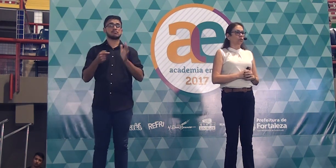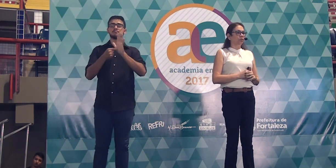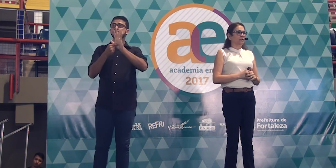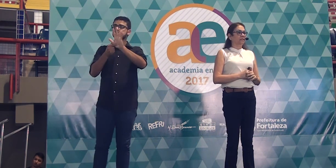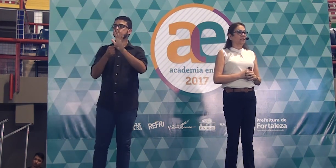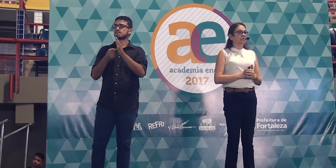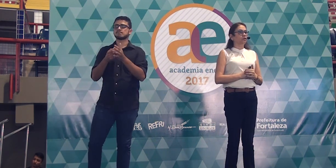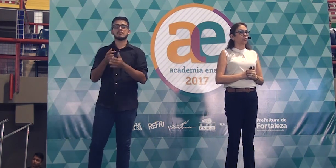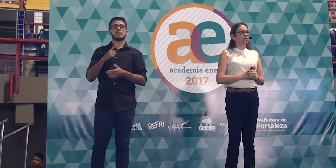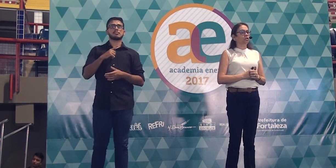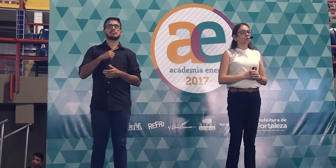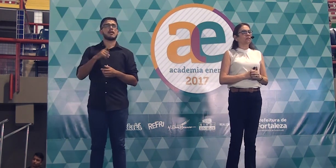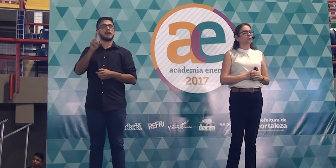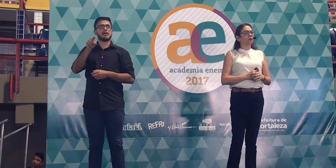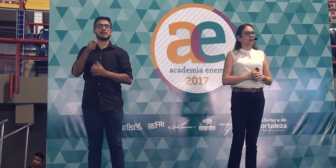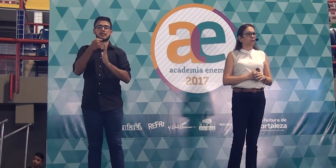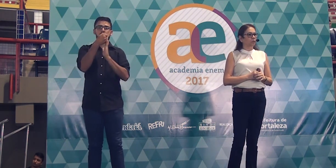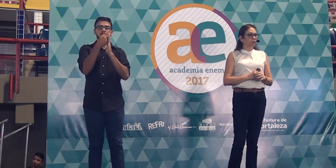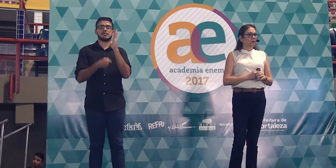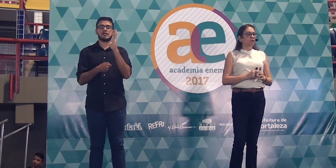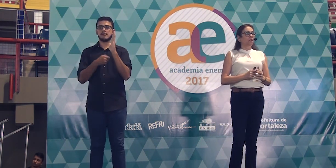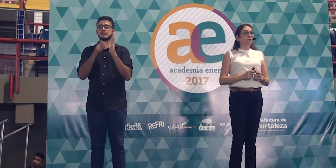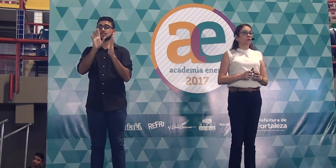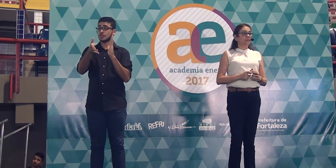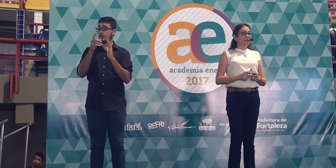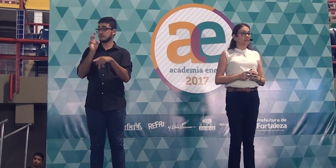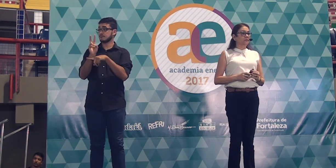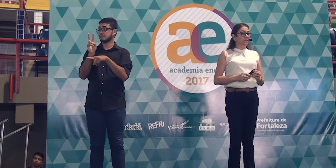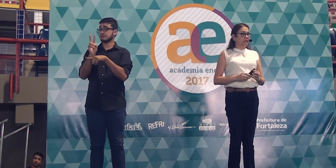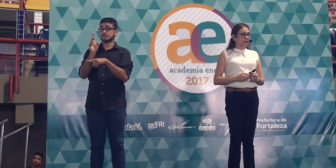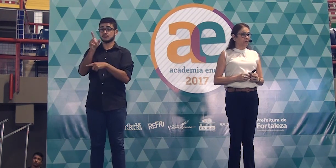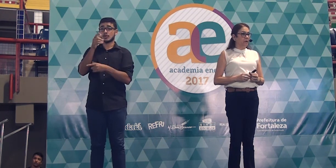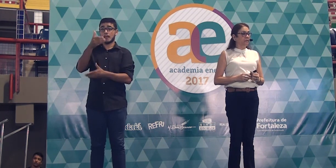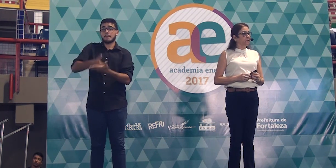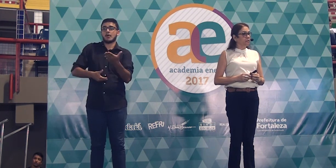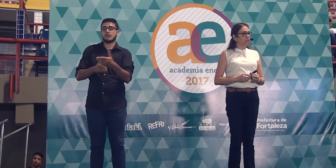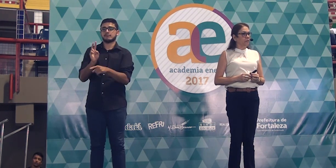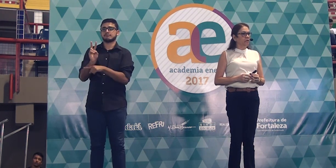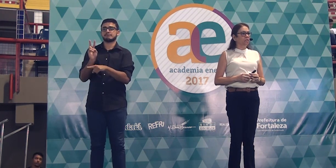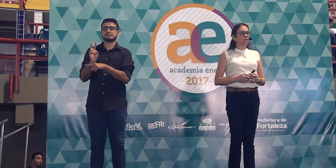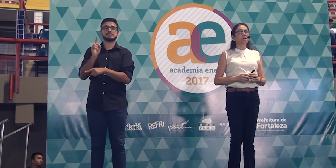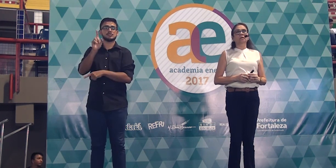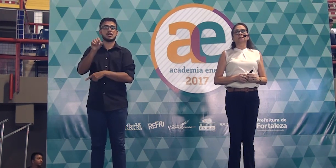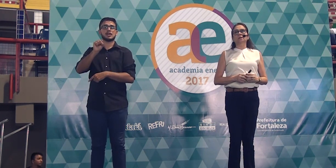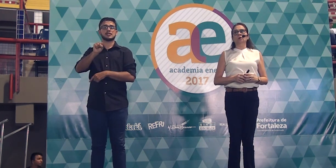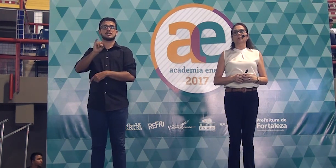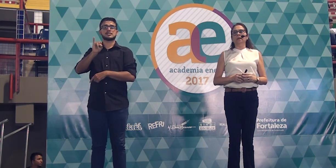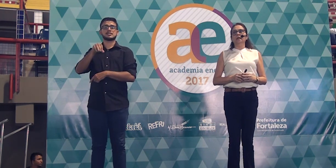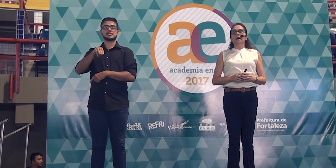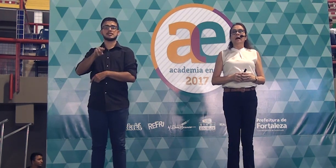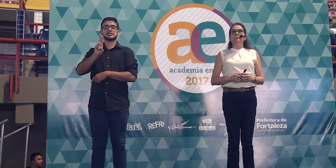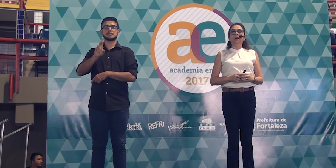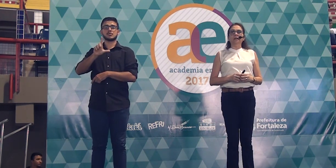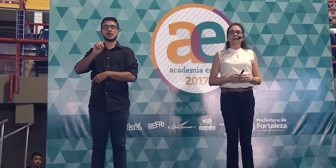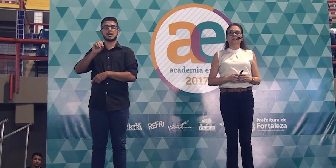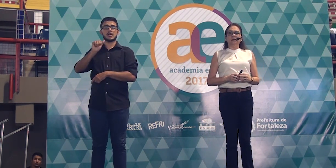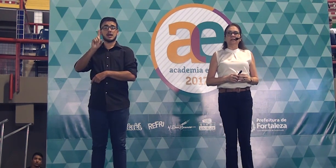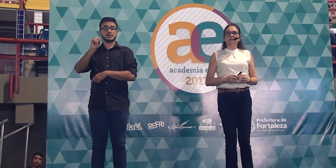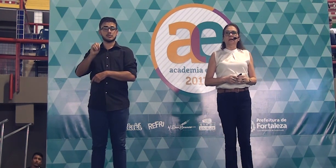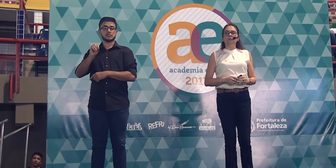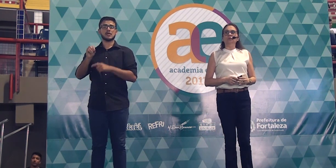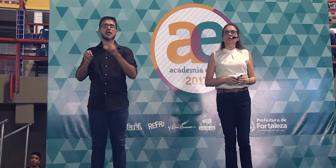retorno das redações do simulado que vocês fizeram recentemente sobre a